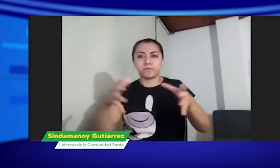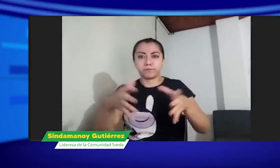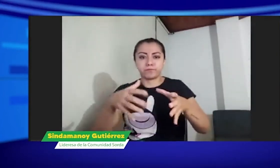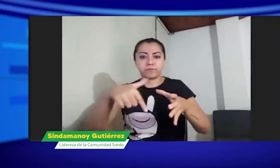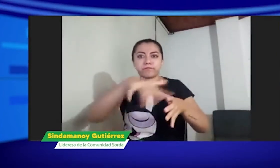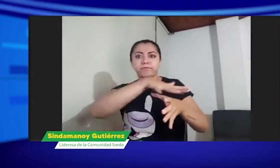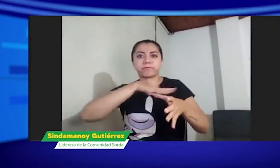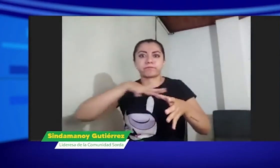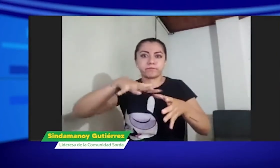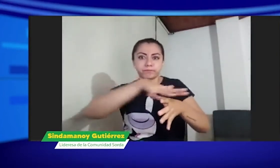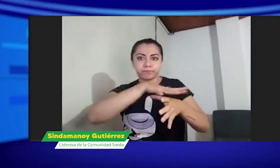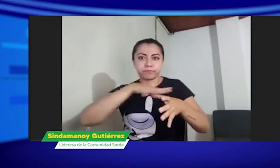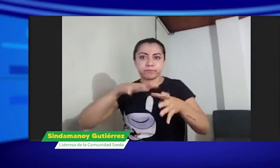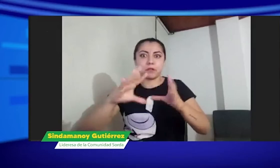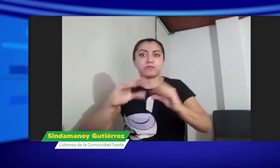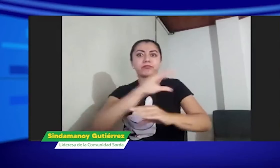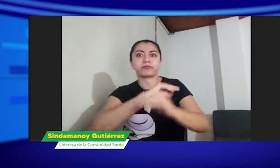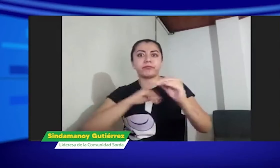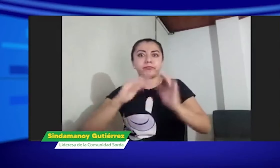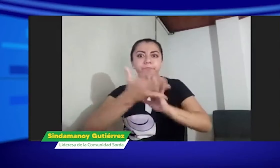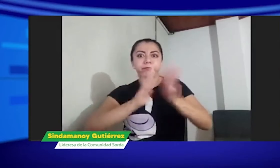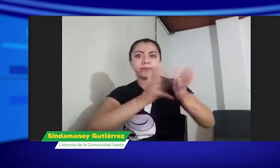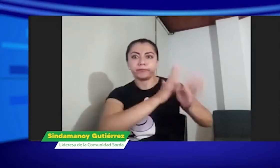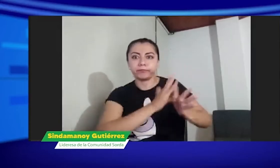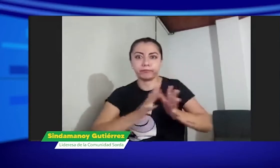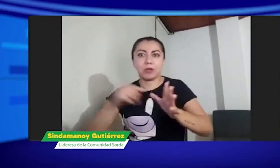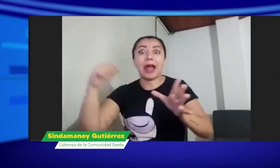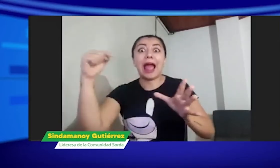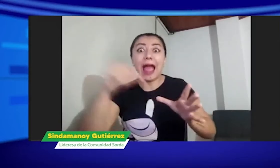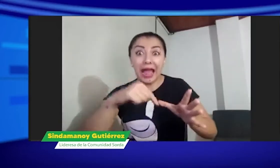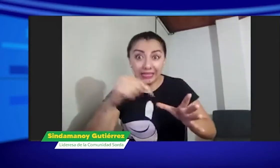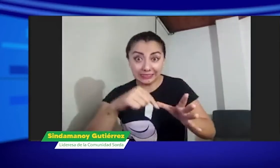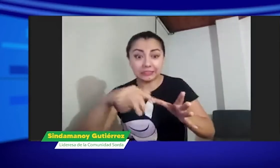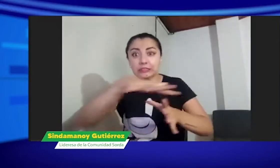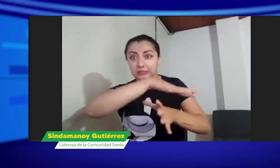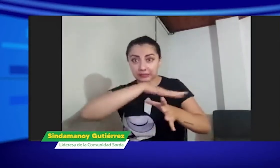a un colectivo que usa esa lengua.